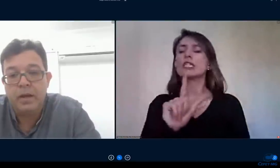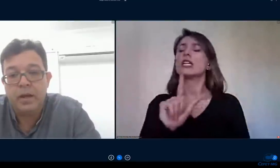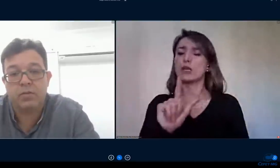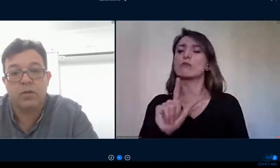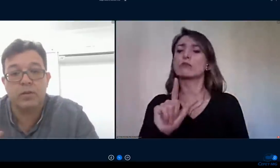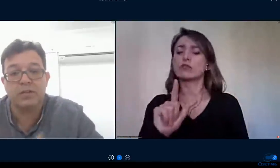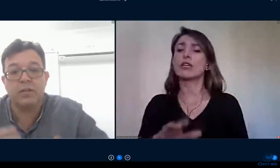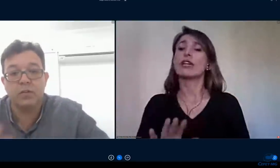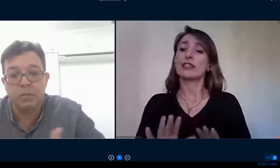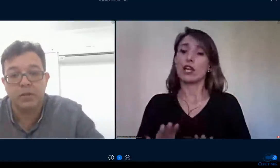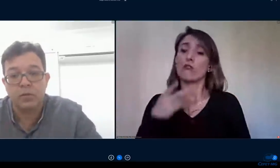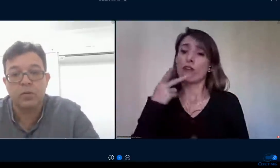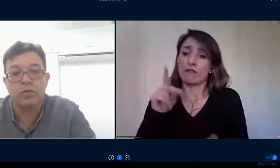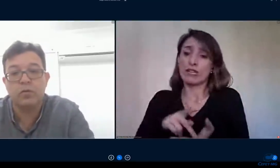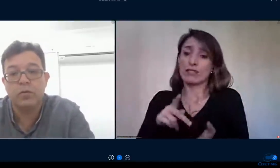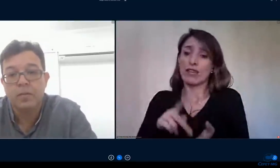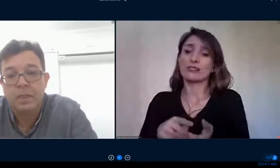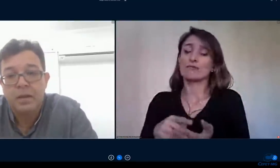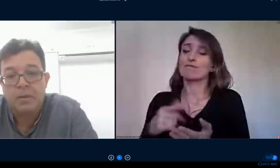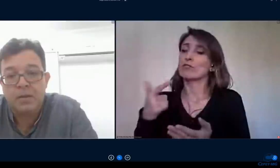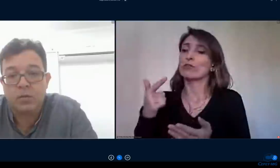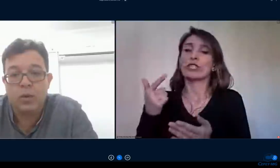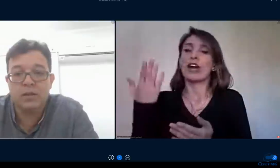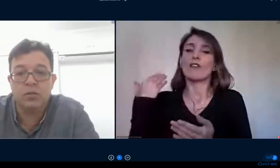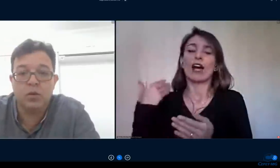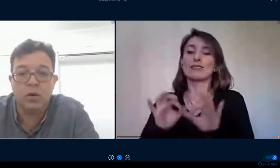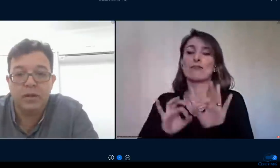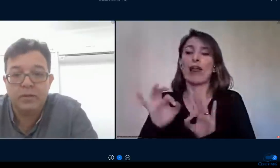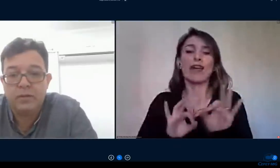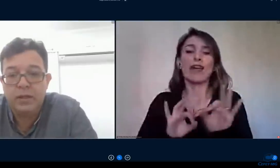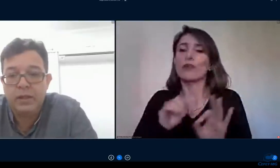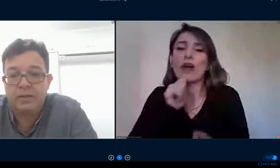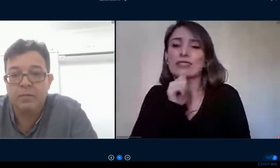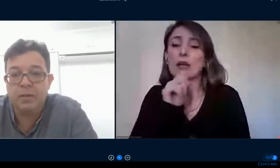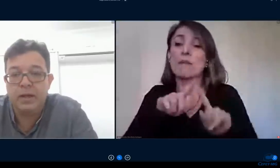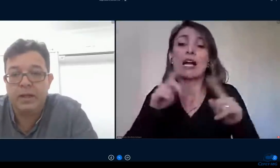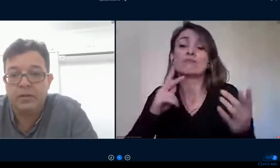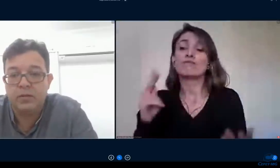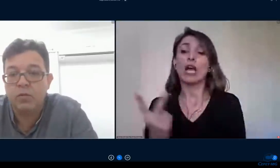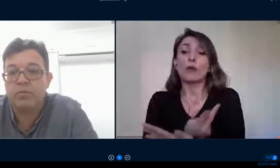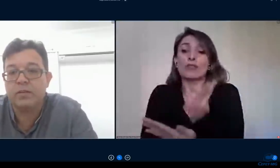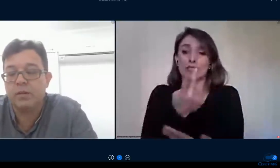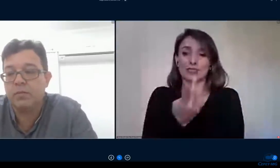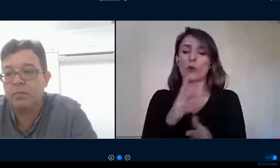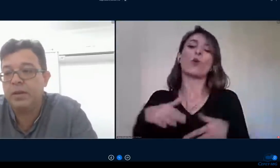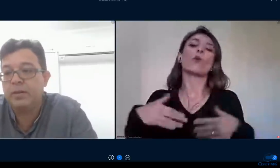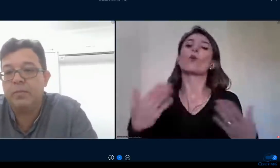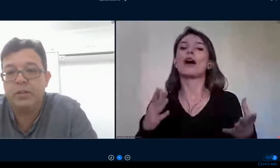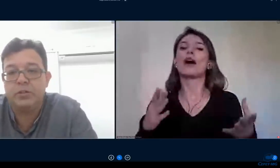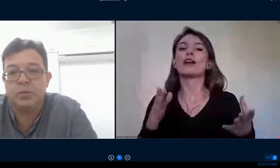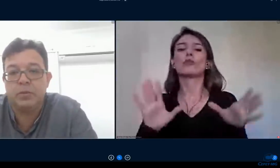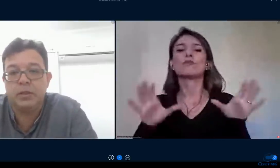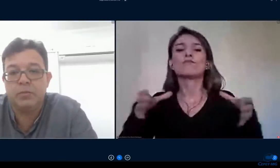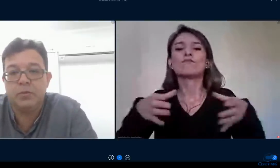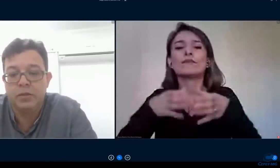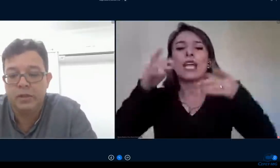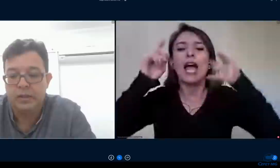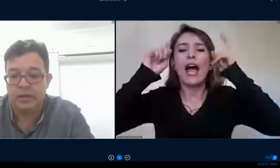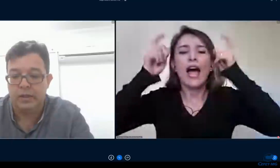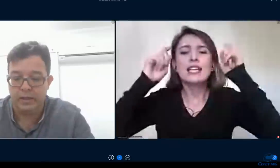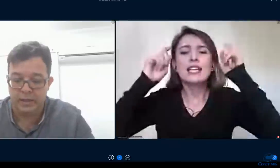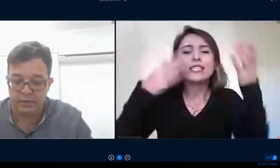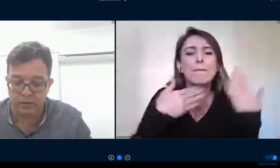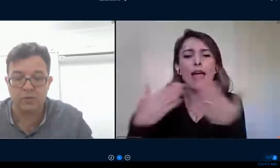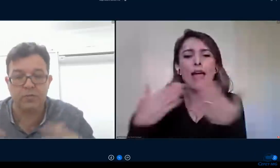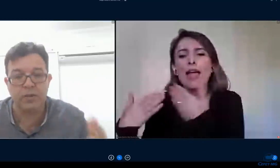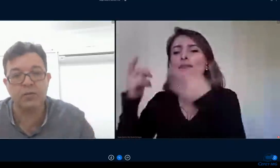isso aconteceu no percurso mas quando nós em assembleias conversamos abertamente procuramos